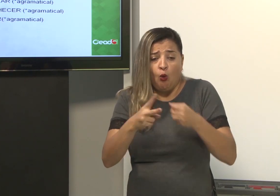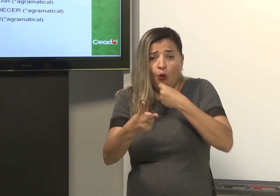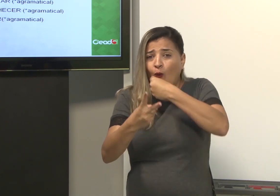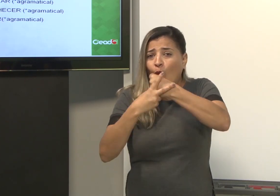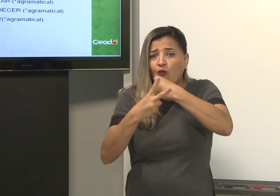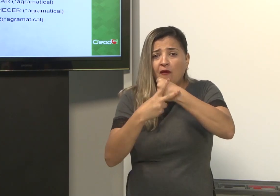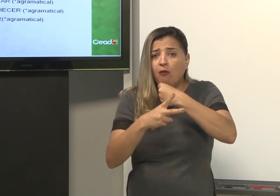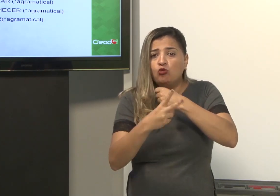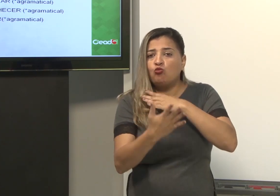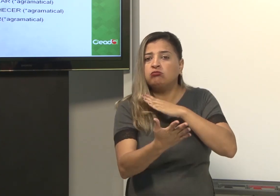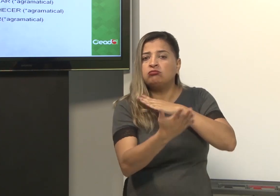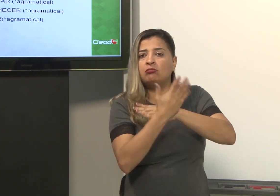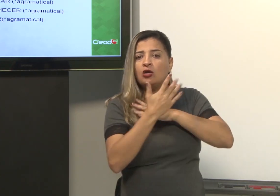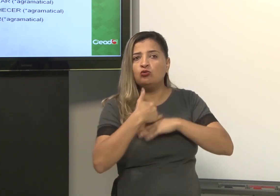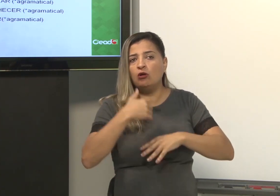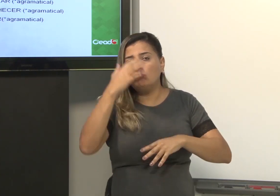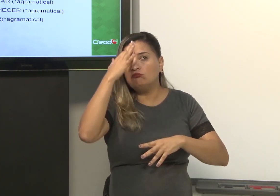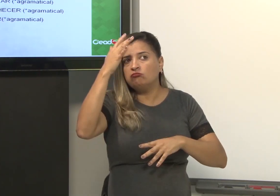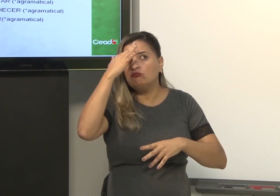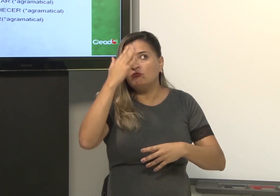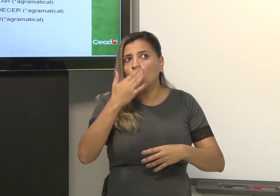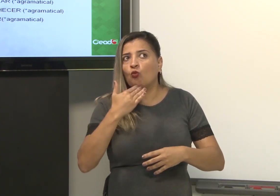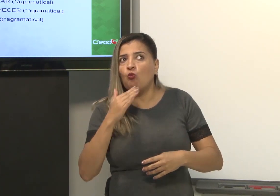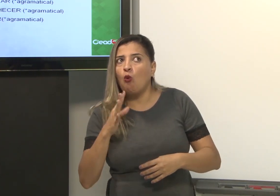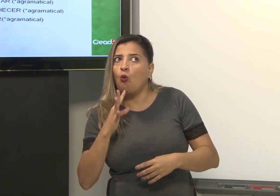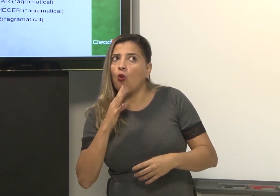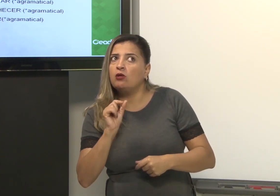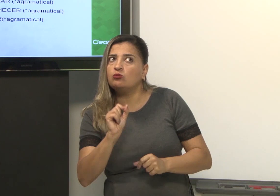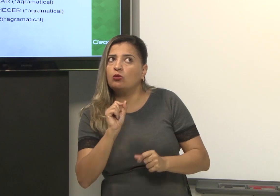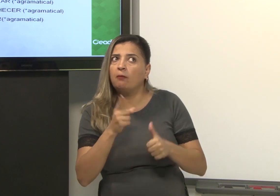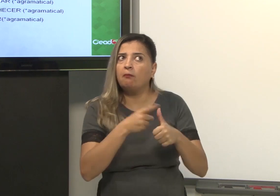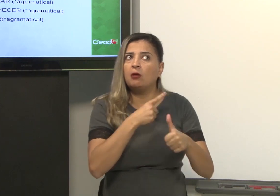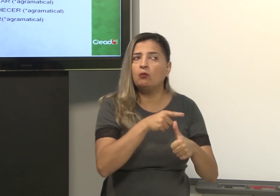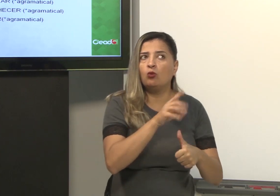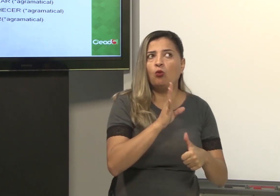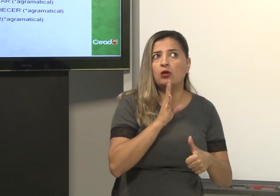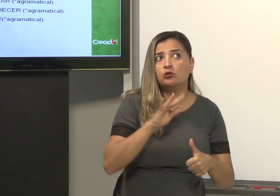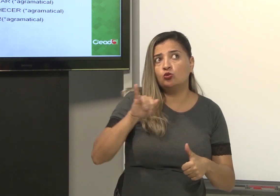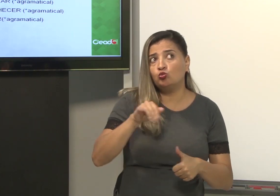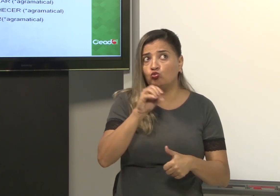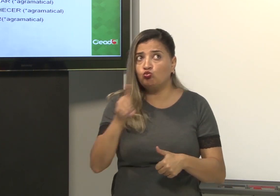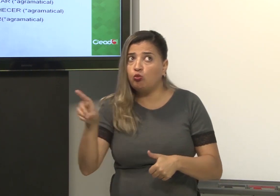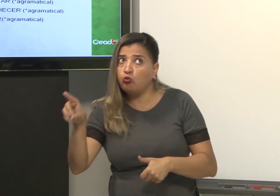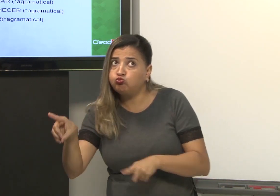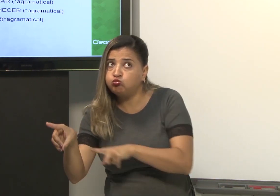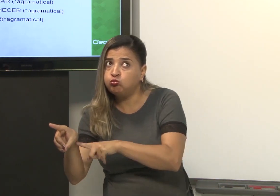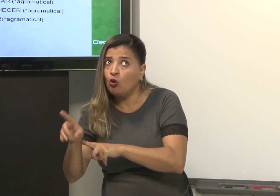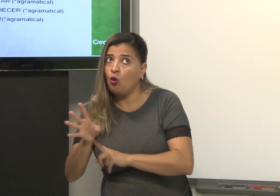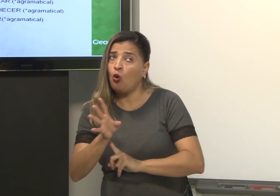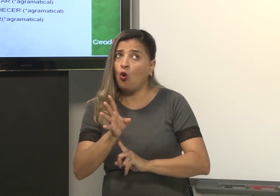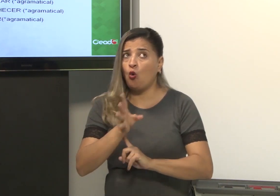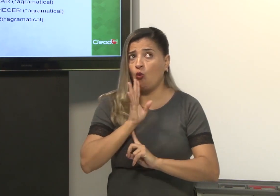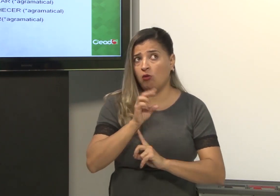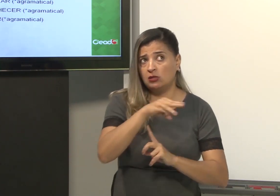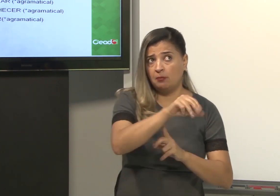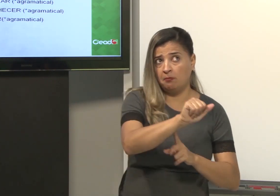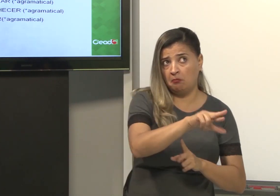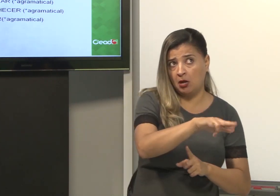Também o verbo, por exemplo, me ajuda a refletir, pensar, a conhecer. João conhece